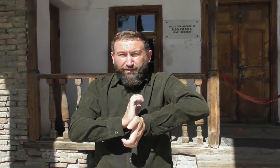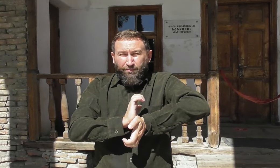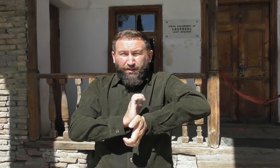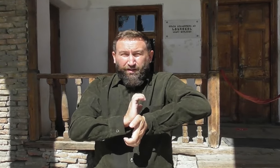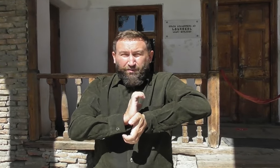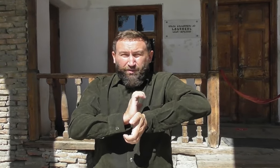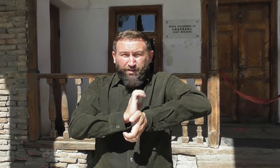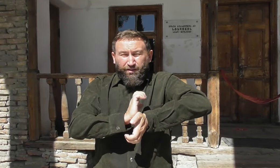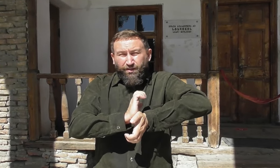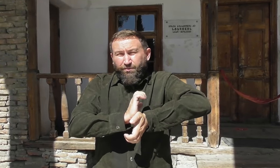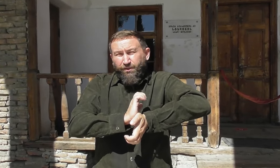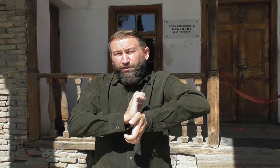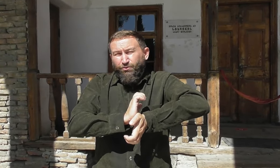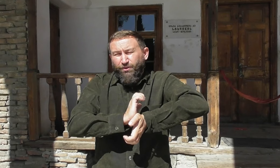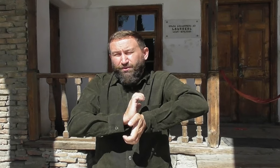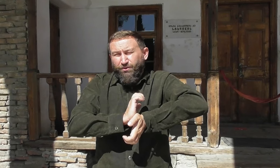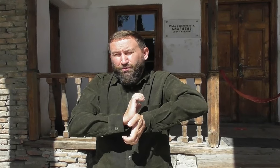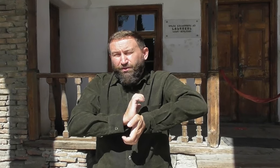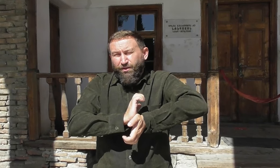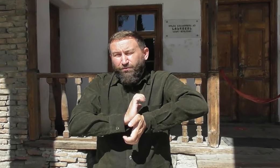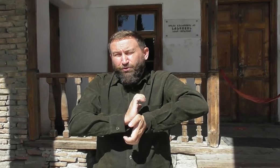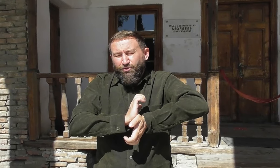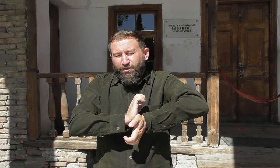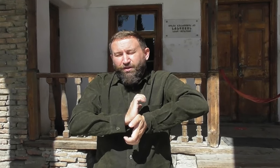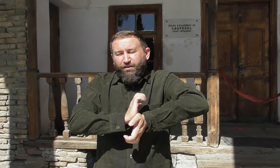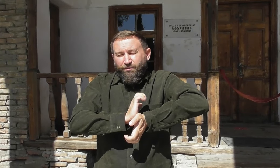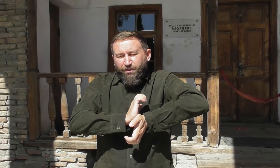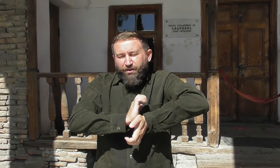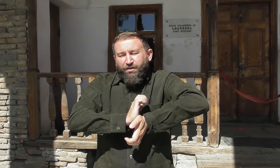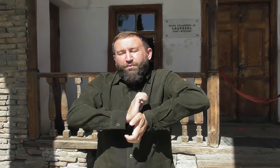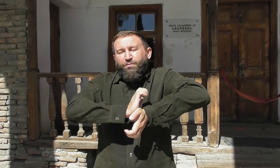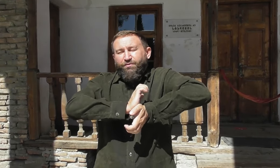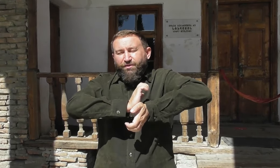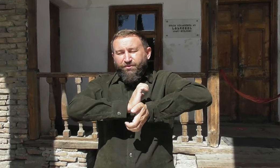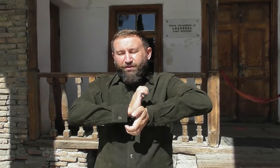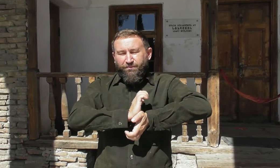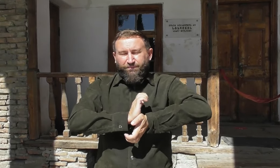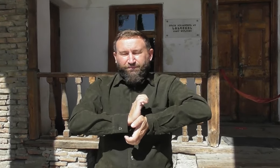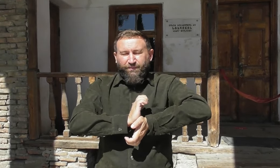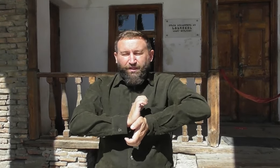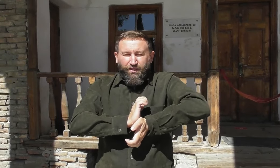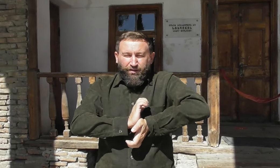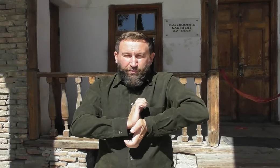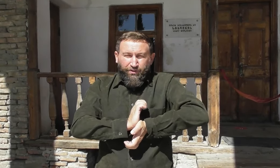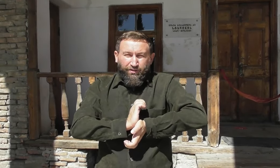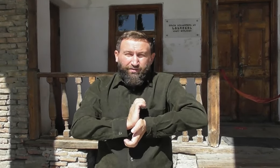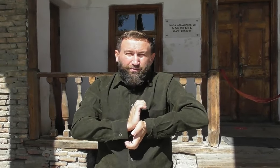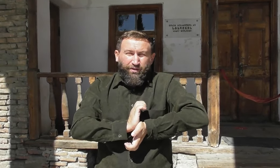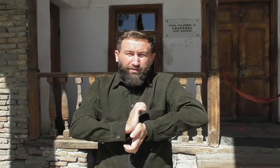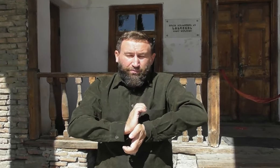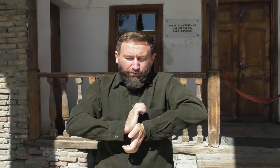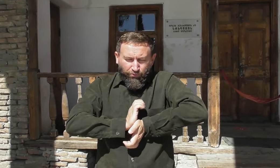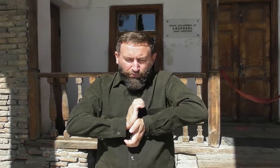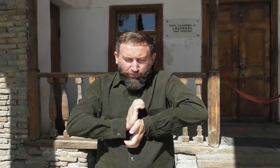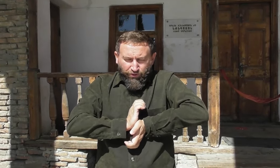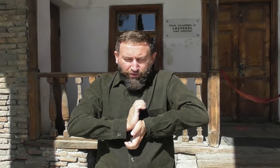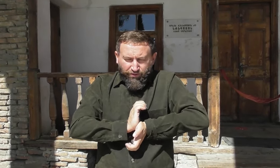закрепляем, как не гармонично, нас не устраивающую, и меняем либо вовне, либо через себя. Рекомендую вот через